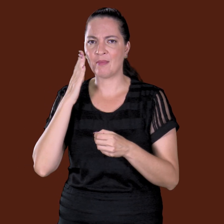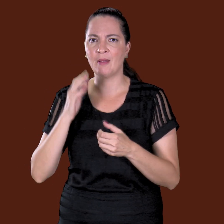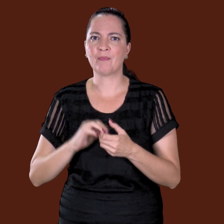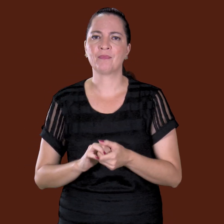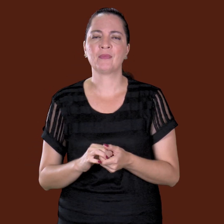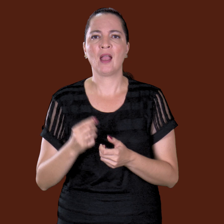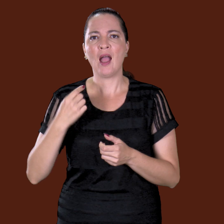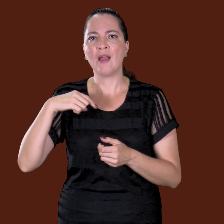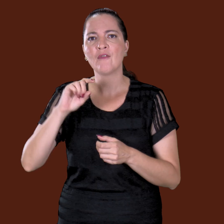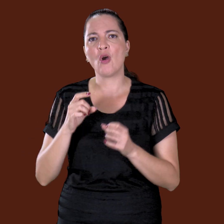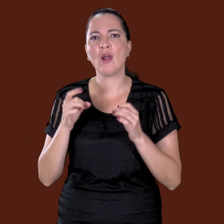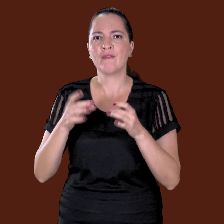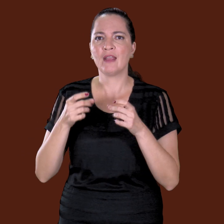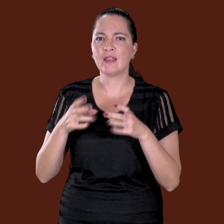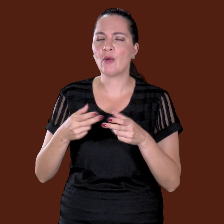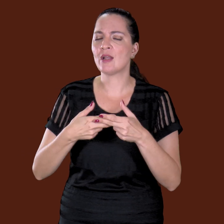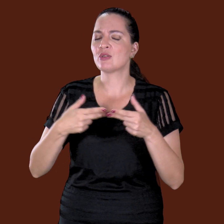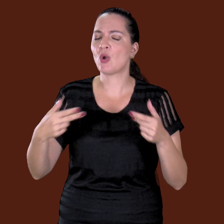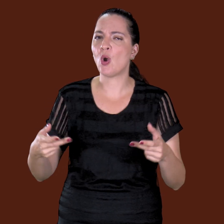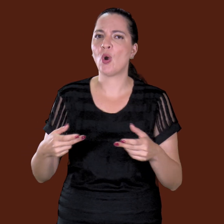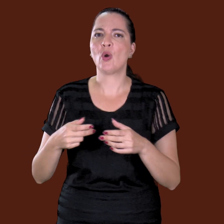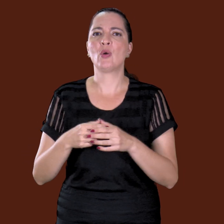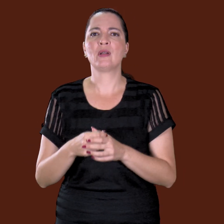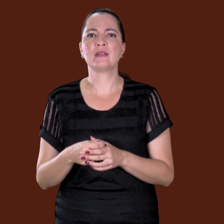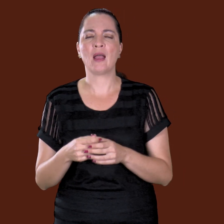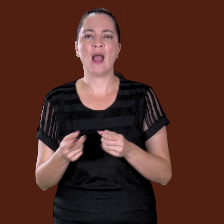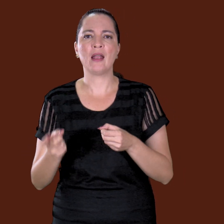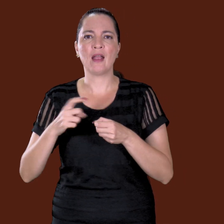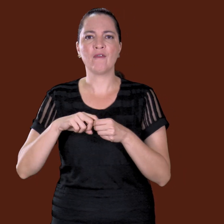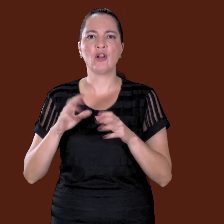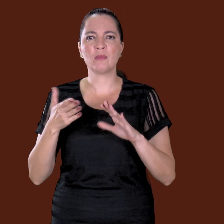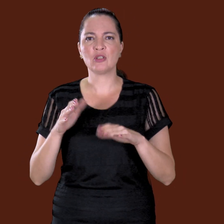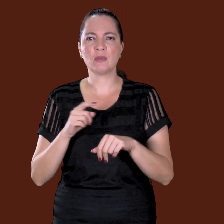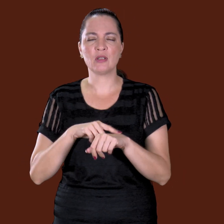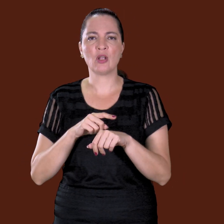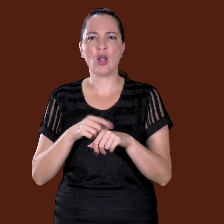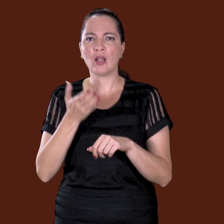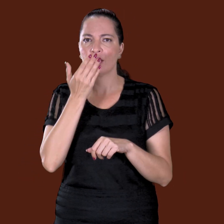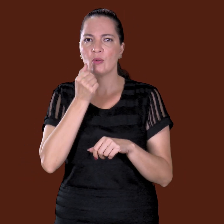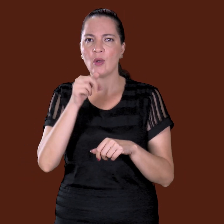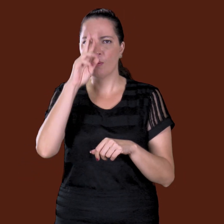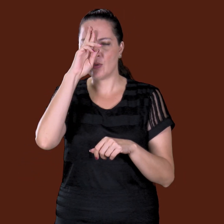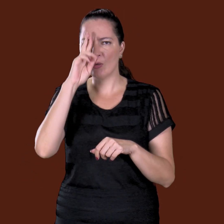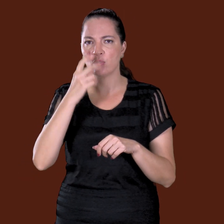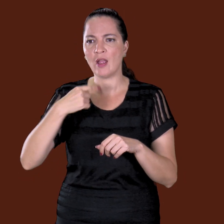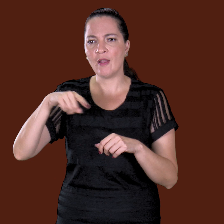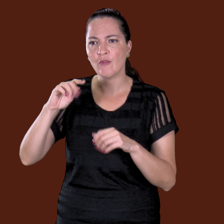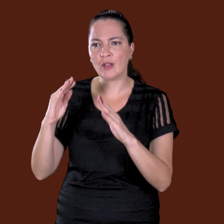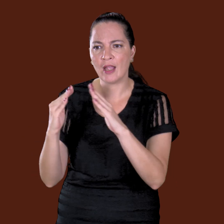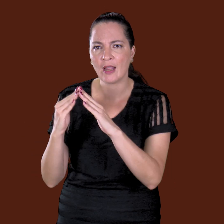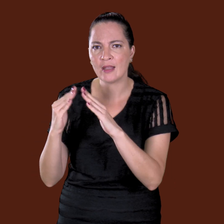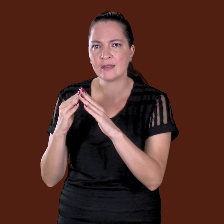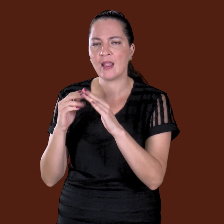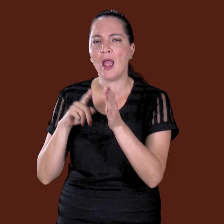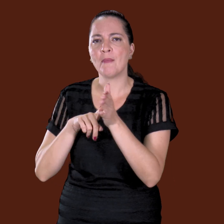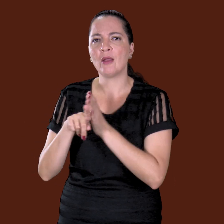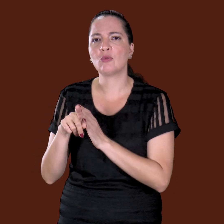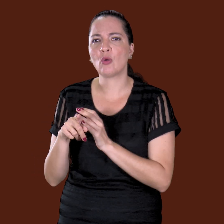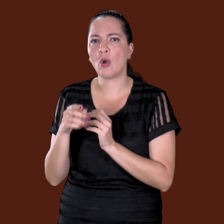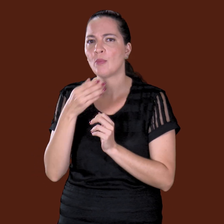Aí veio pro cantão, vendeu, sei, na volta, né, pra depósito do almoço, né, foi lá. Contou pro senhor lá, foi uma mulher, e